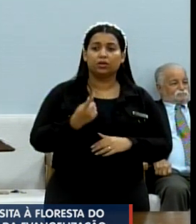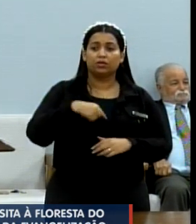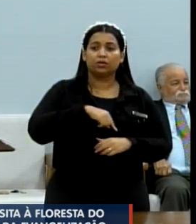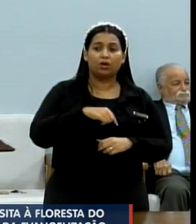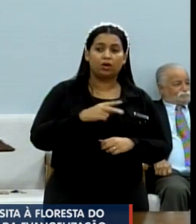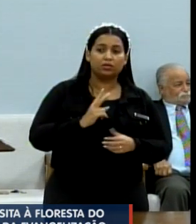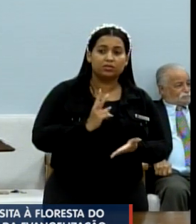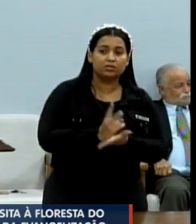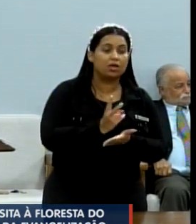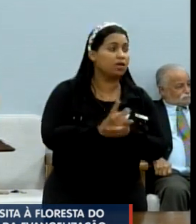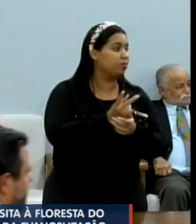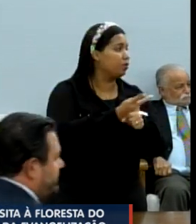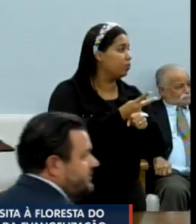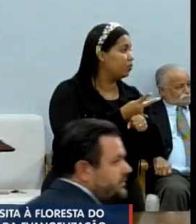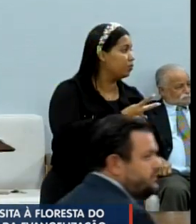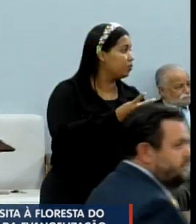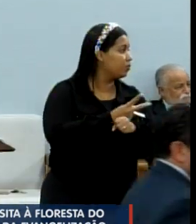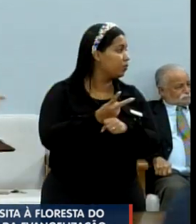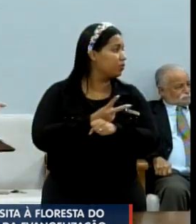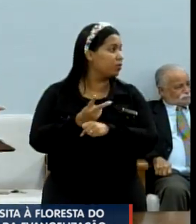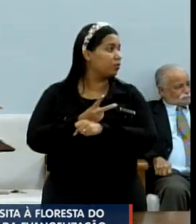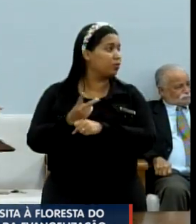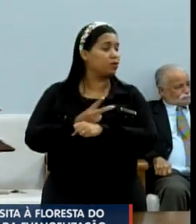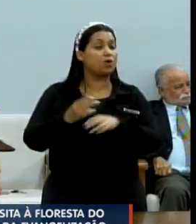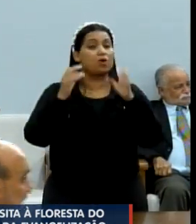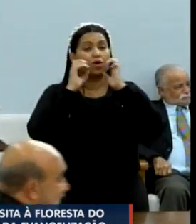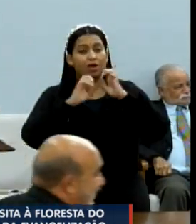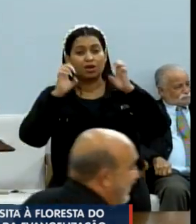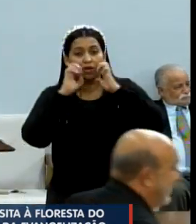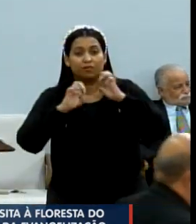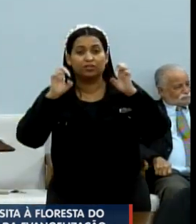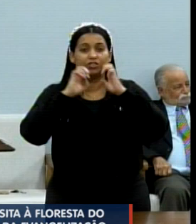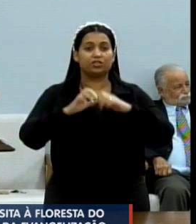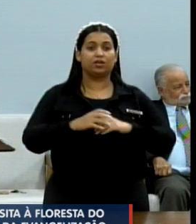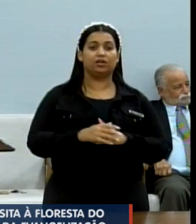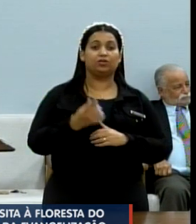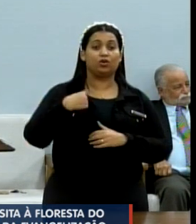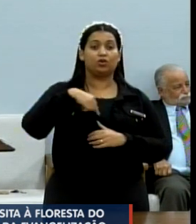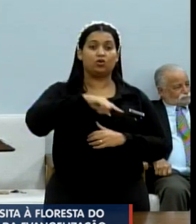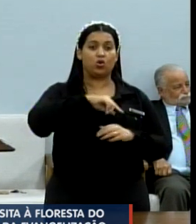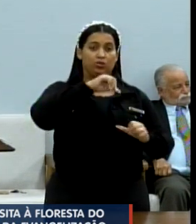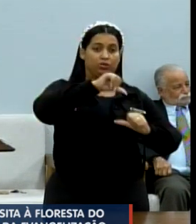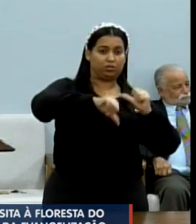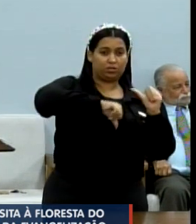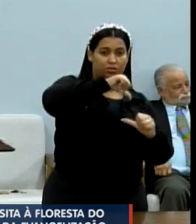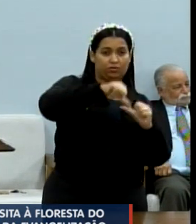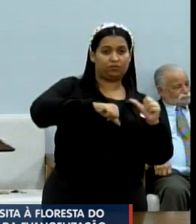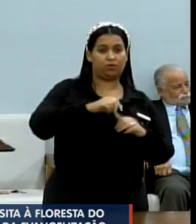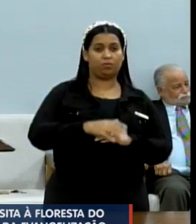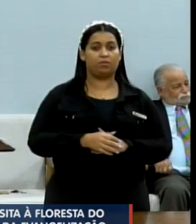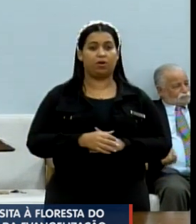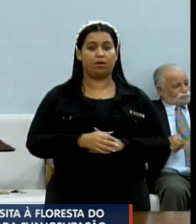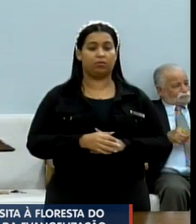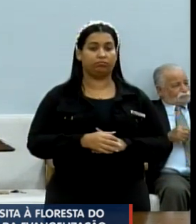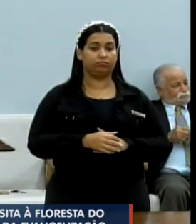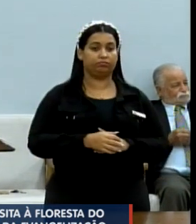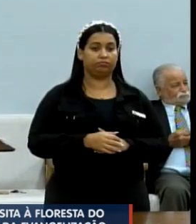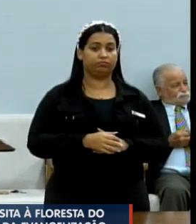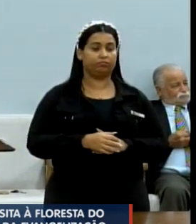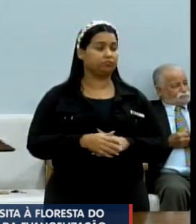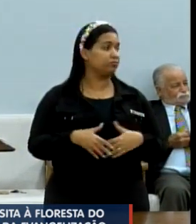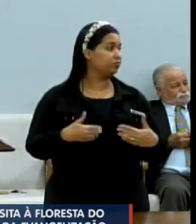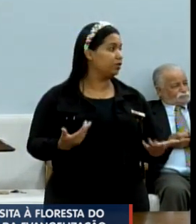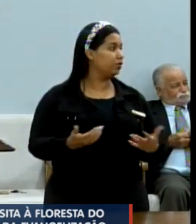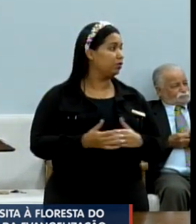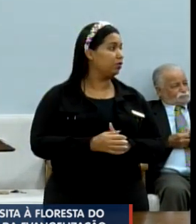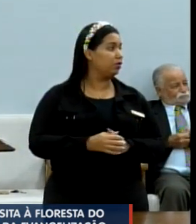para que o evangelho sempre possa nos nutrir, possa nos sedimentar, possa nos transformar como essência. Veja, senhores,